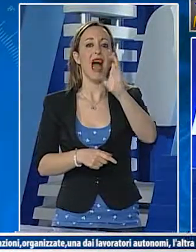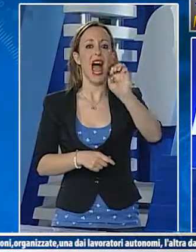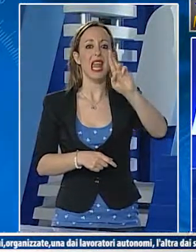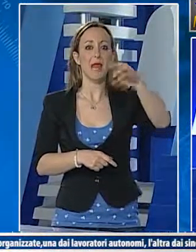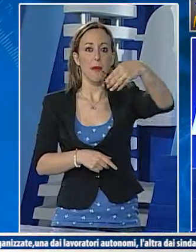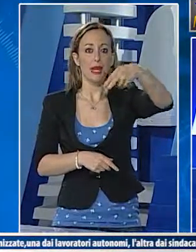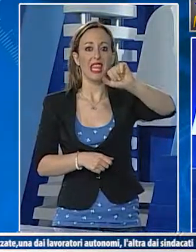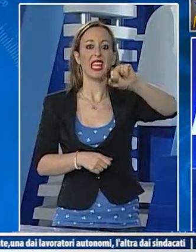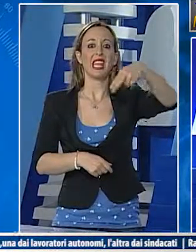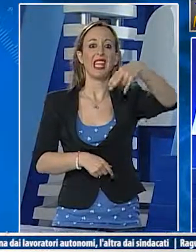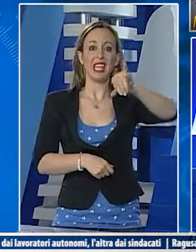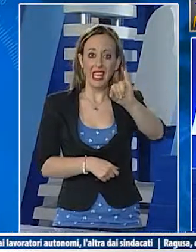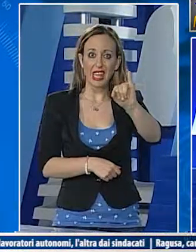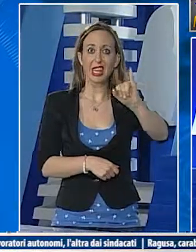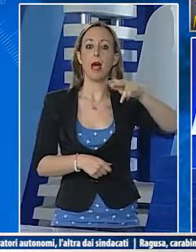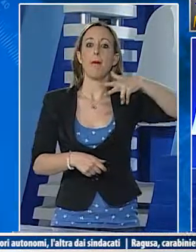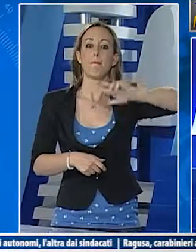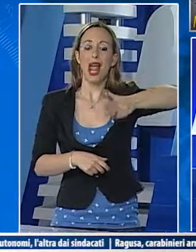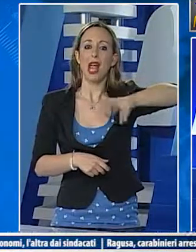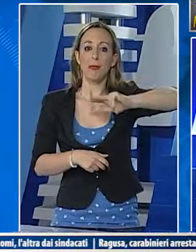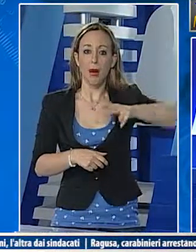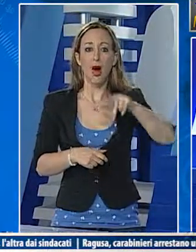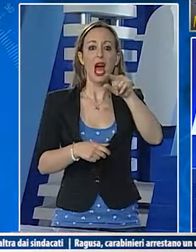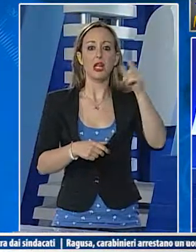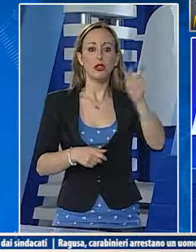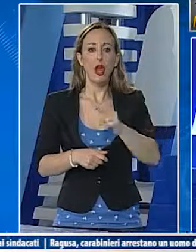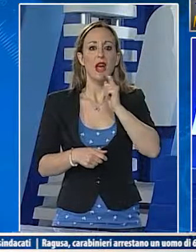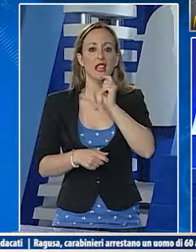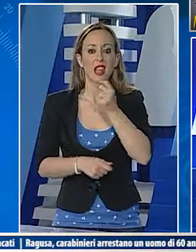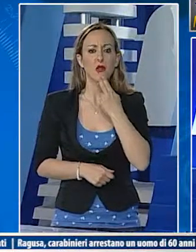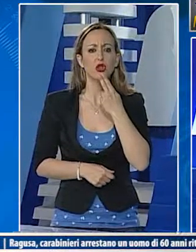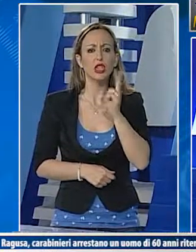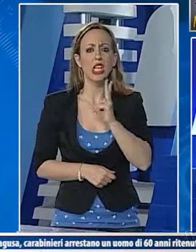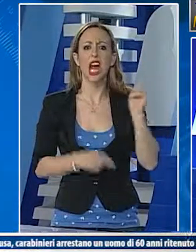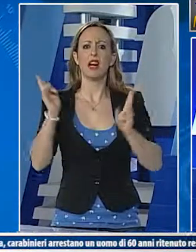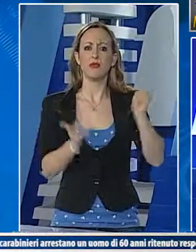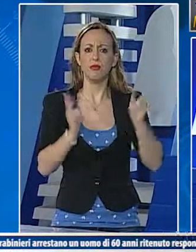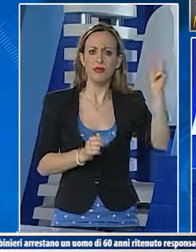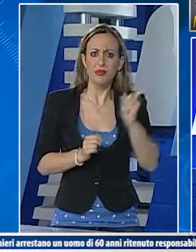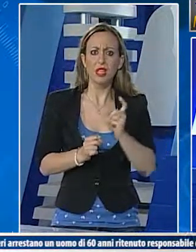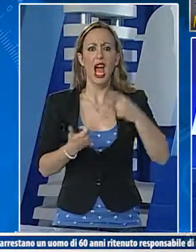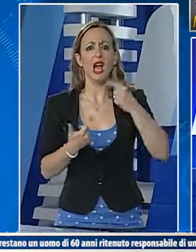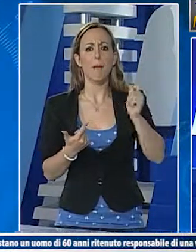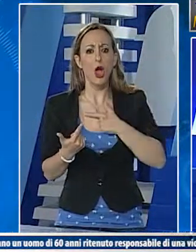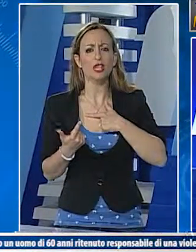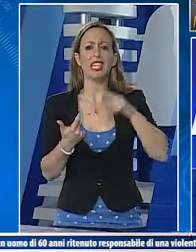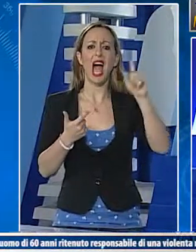Un ex lavoratore PIP di 61 anni si è cosparso i vestiti di benzina e ha minacciato di darsi fuoco in via